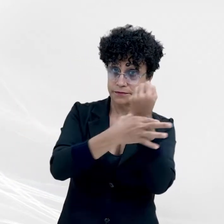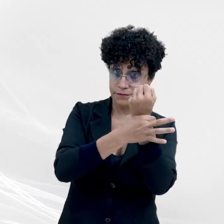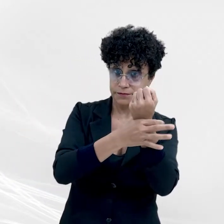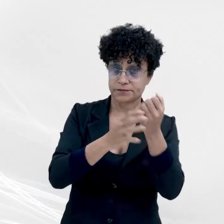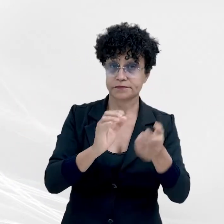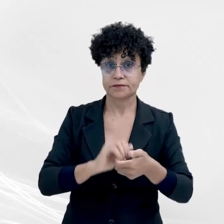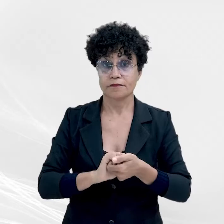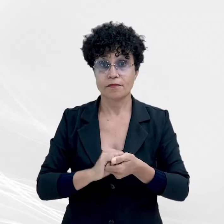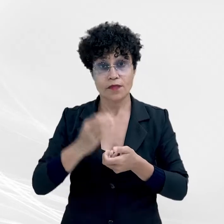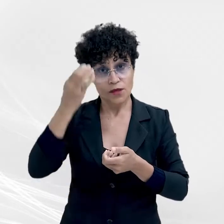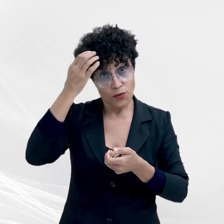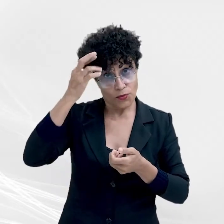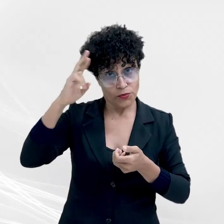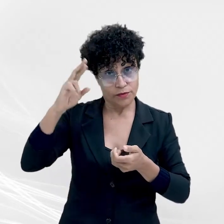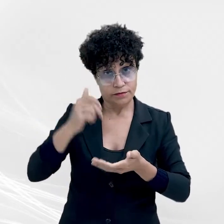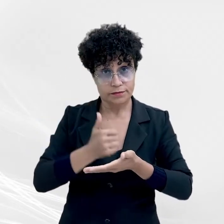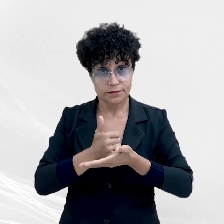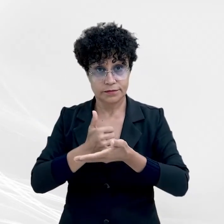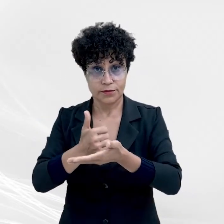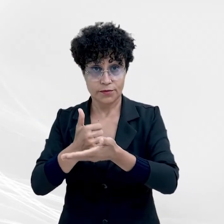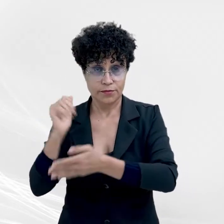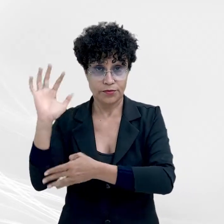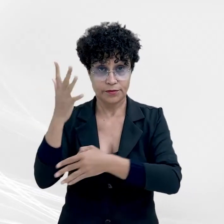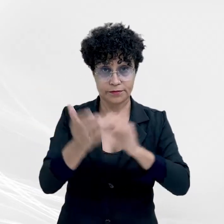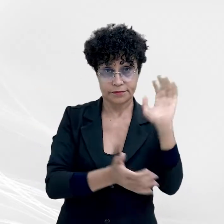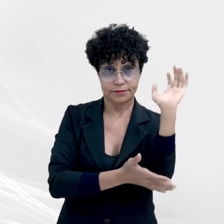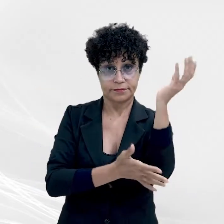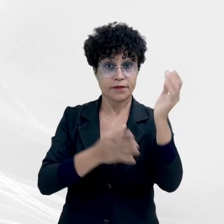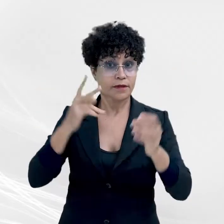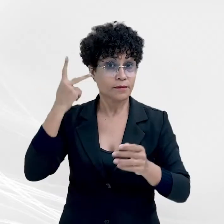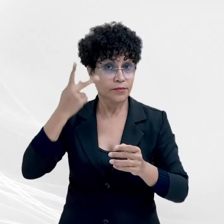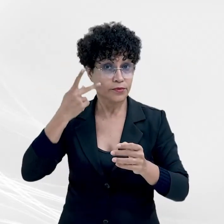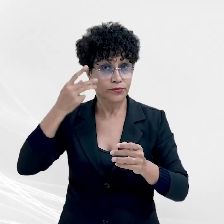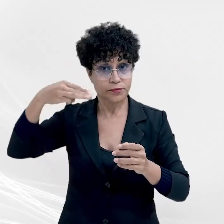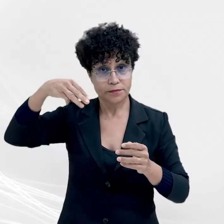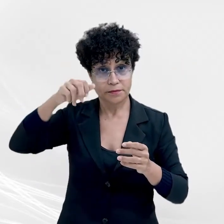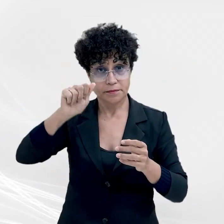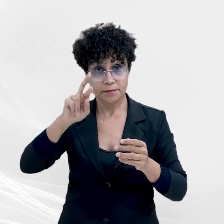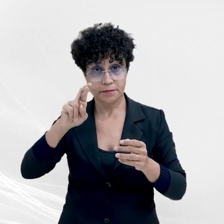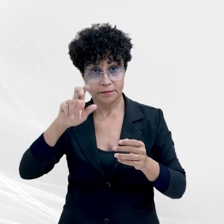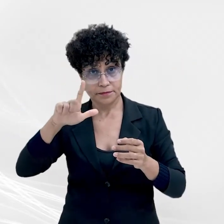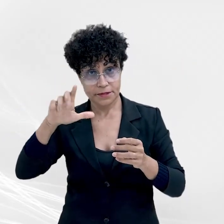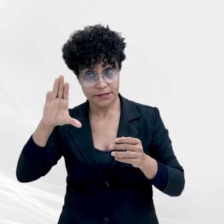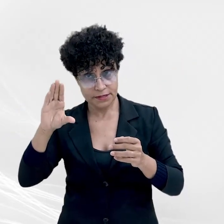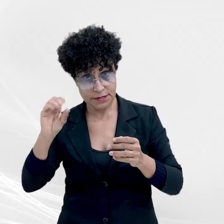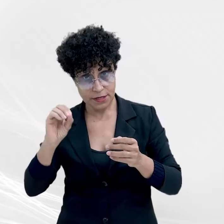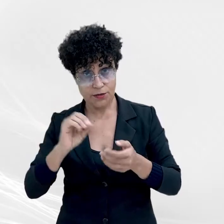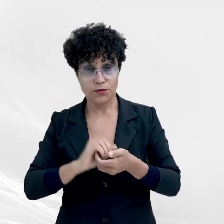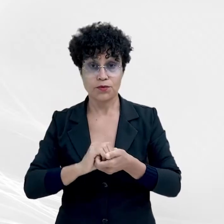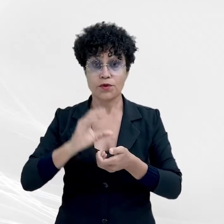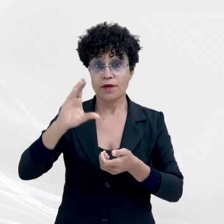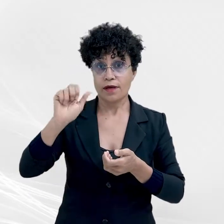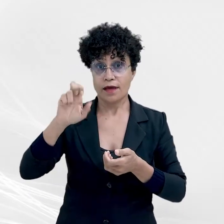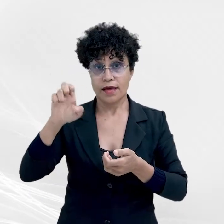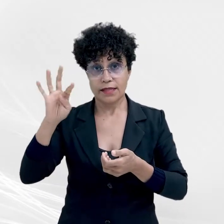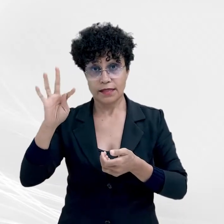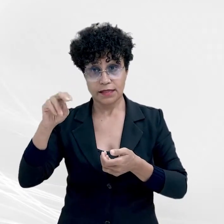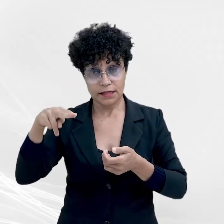coordenador do Centro de Apoio à Execução Ambiental, promotor de justiça, Marcelo Caetano Vacchiano, a estrutura mínima exigida para a